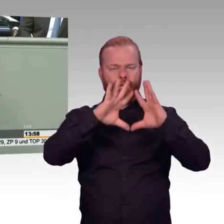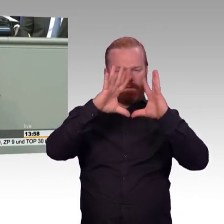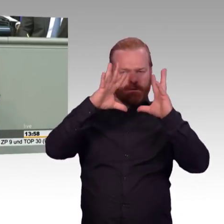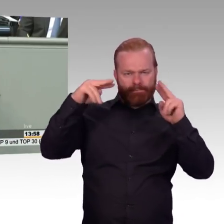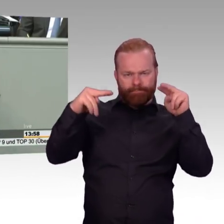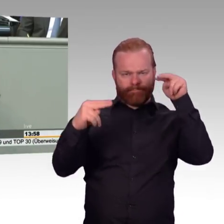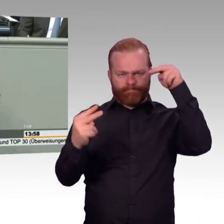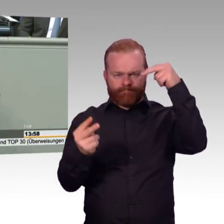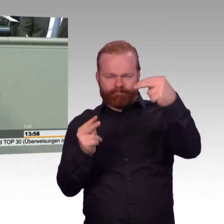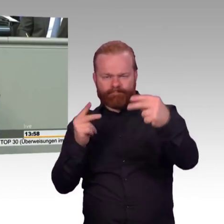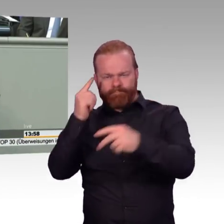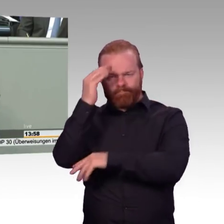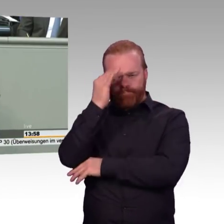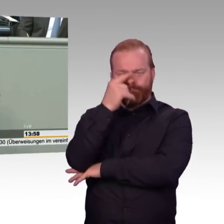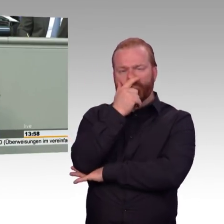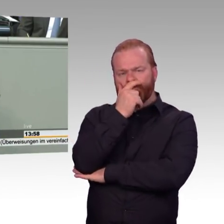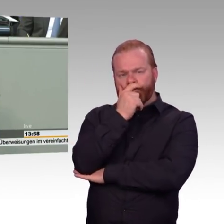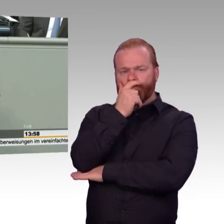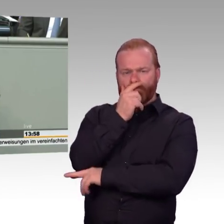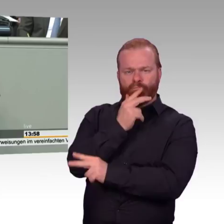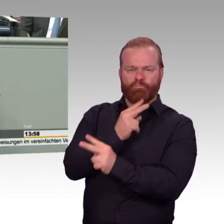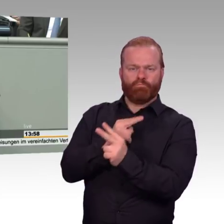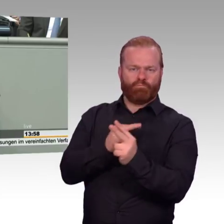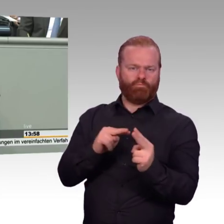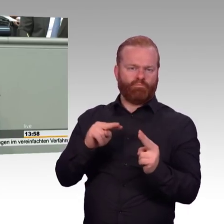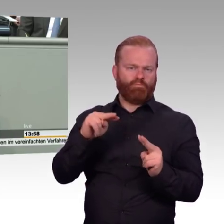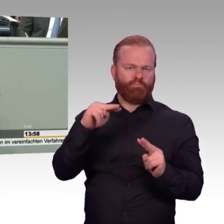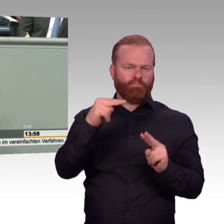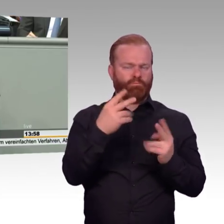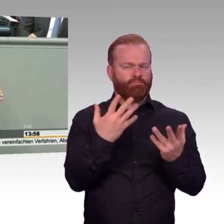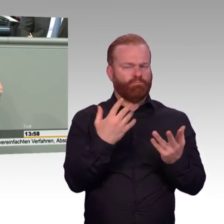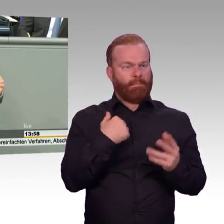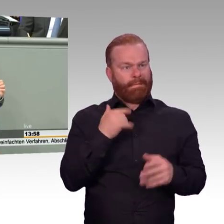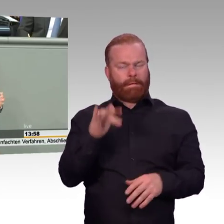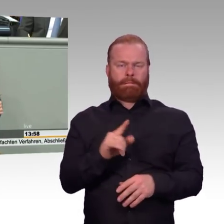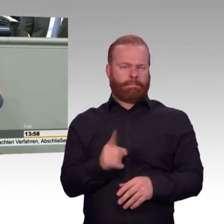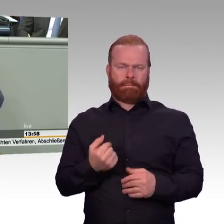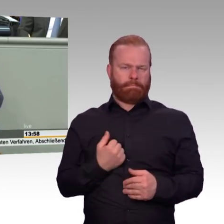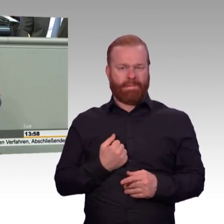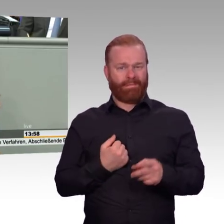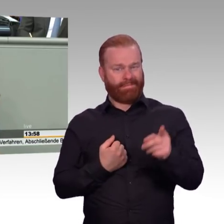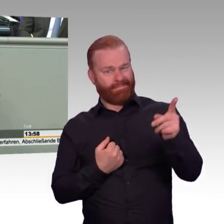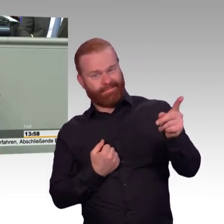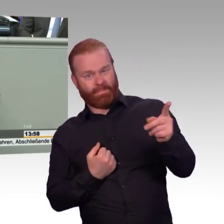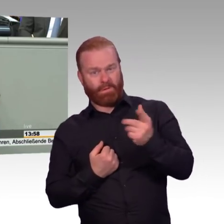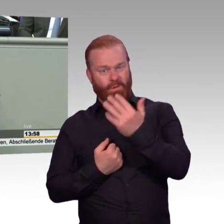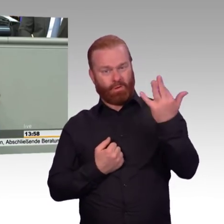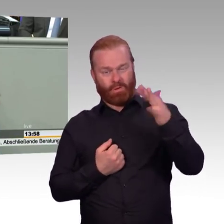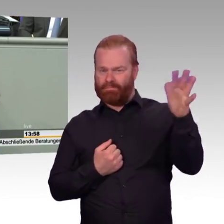kritisieren wir die Tatsache, dass man mit Steuermitteln in Milliardenhöhe dafür ausgibt, um alte, gewachsene